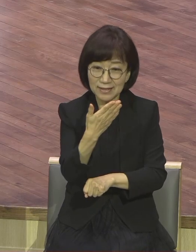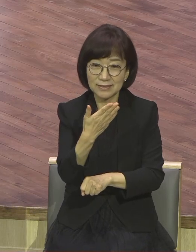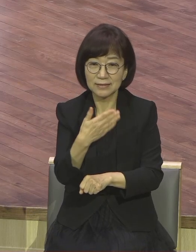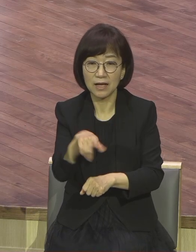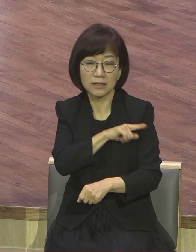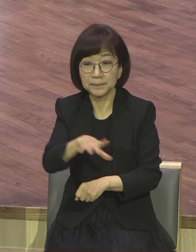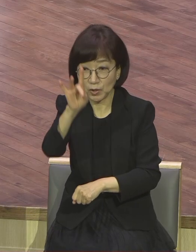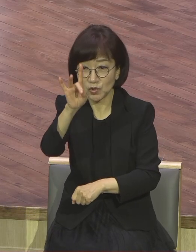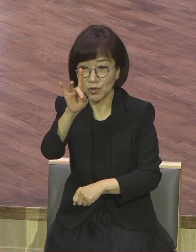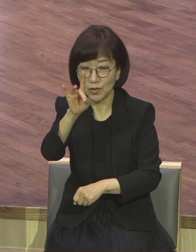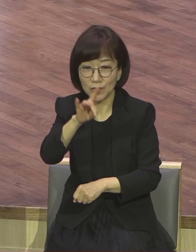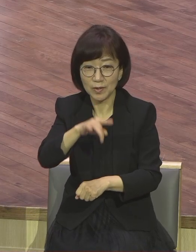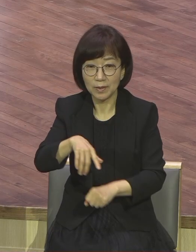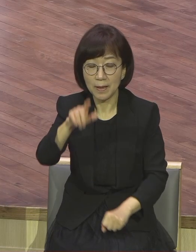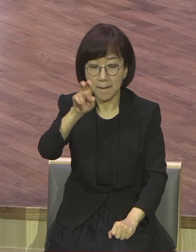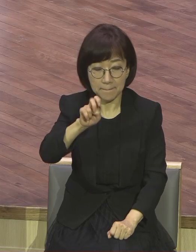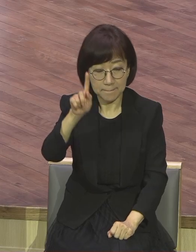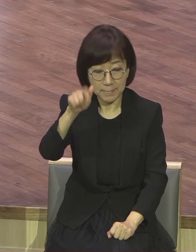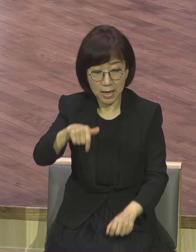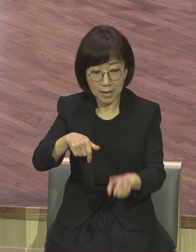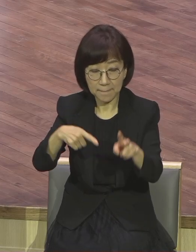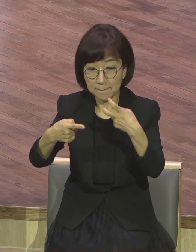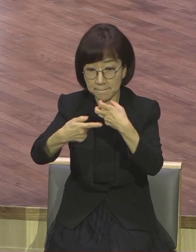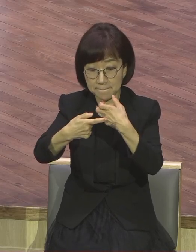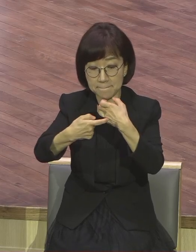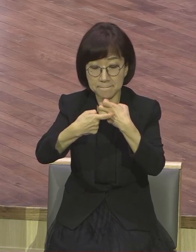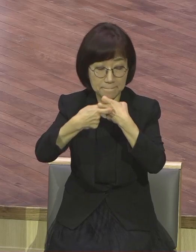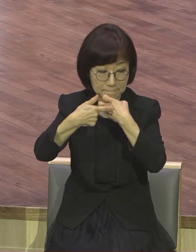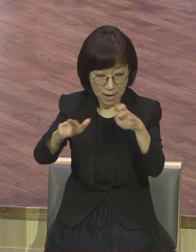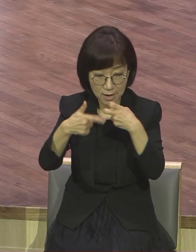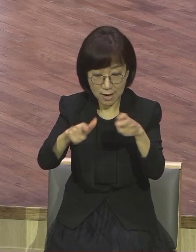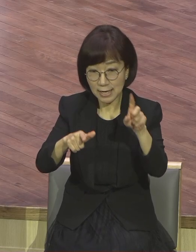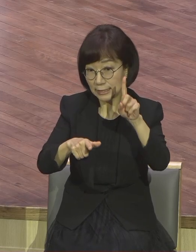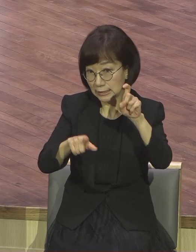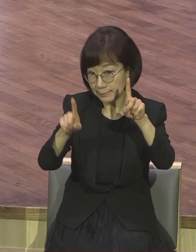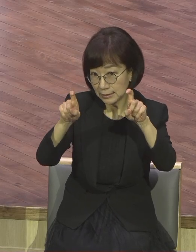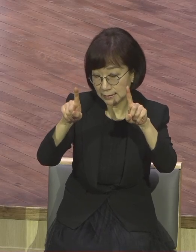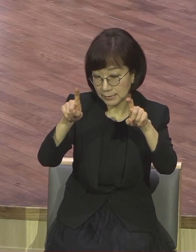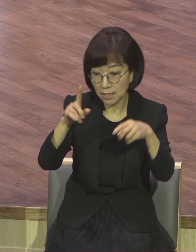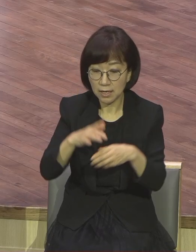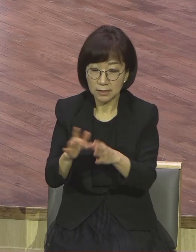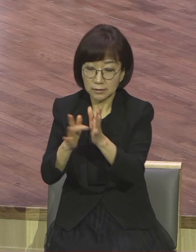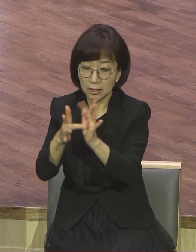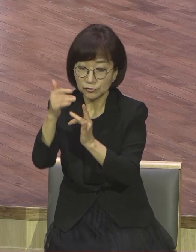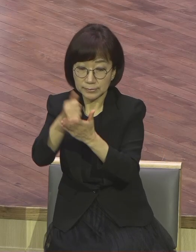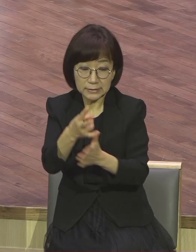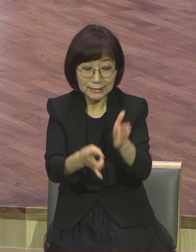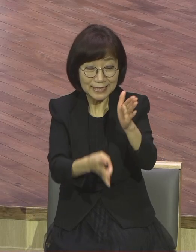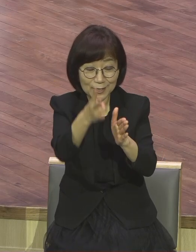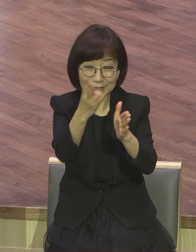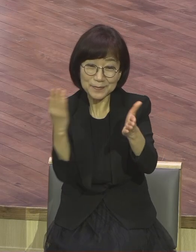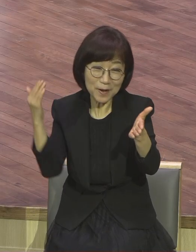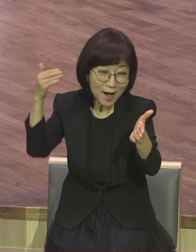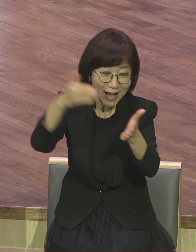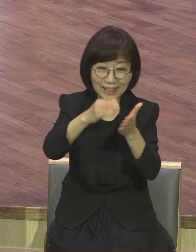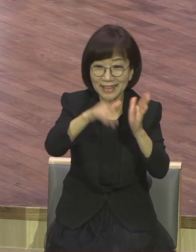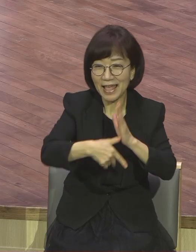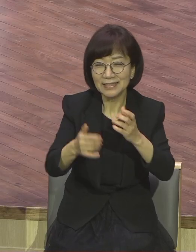마가범 11장 11절에 보면 예수님께서 예루살렘에 입성하실 때에 수많은 사람들이 환호했습니다. 호살나.